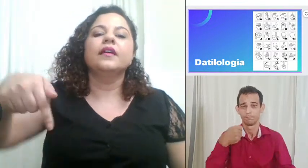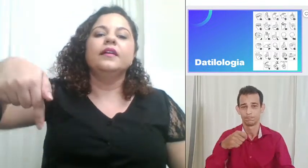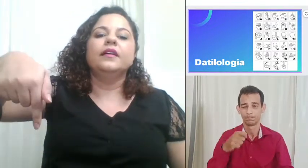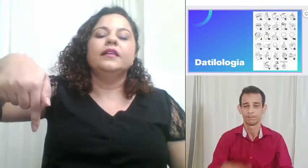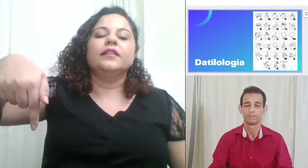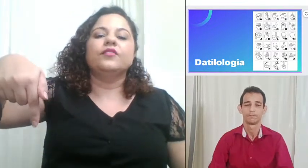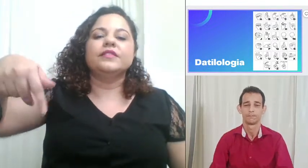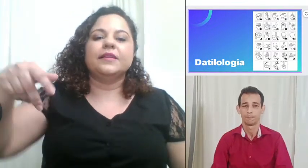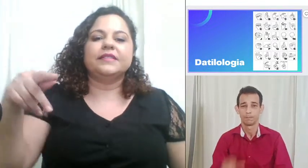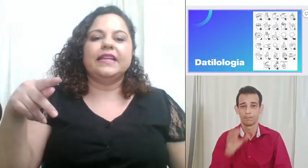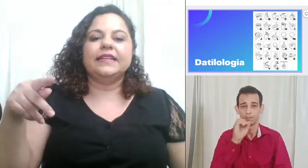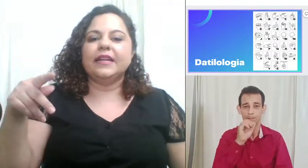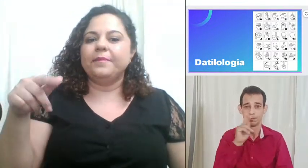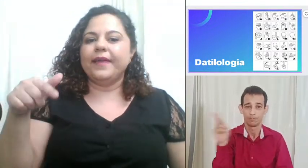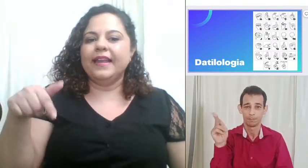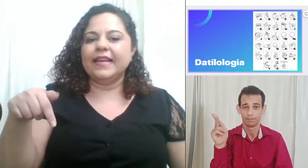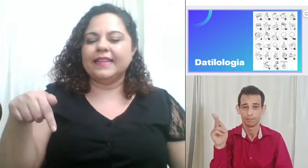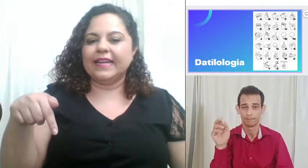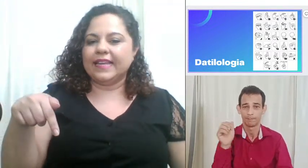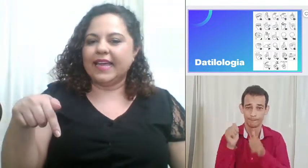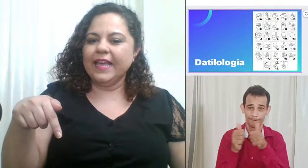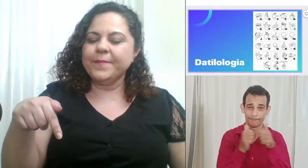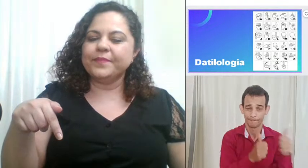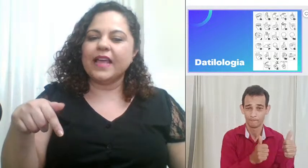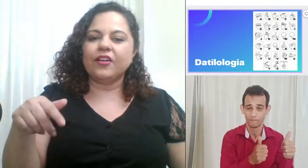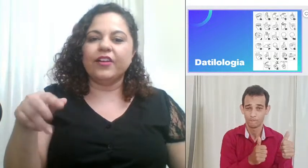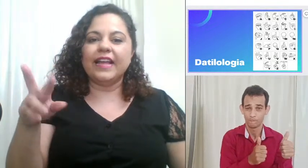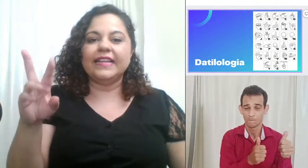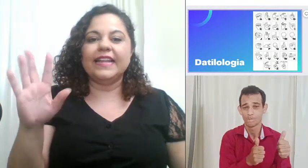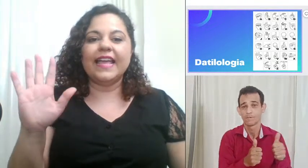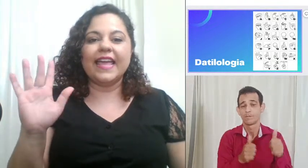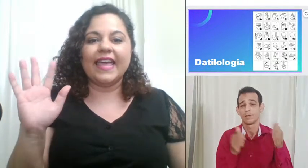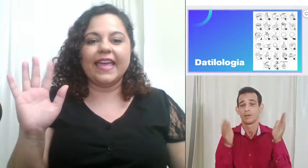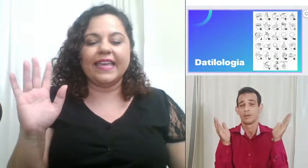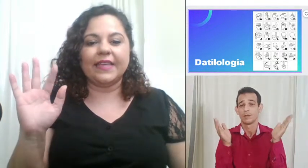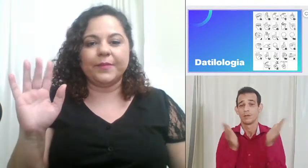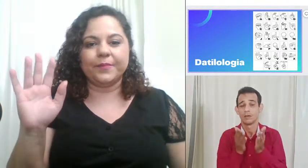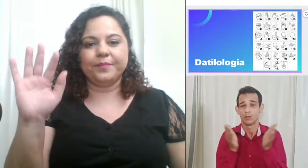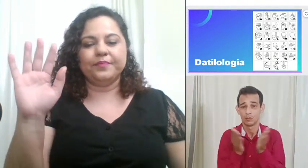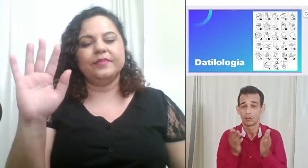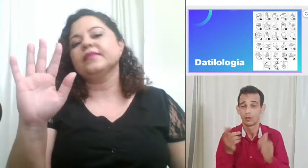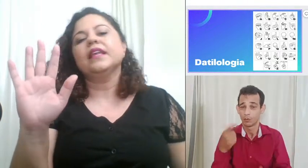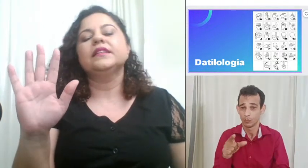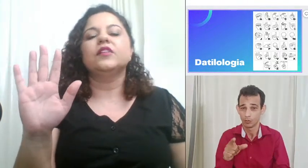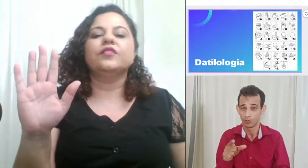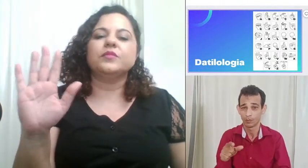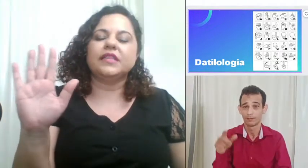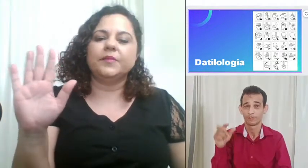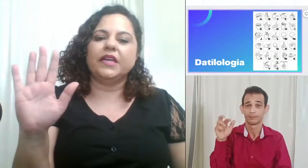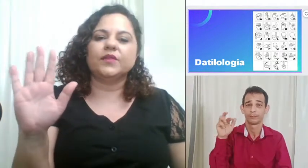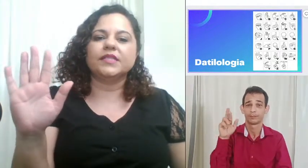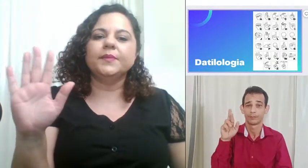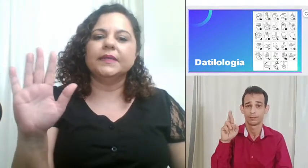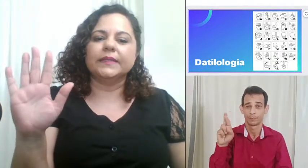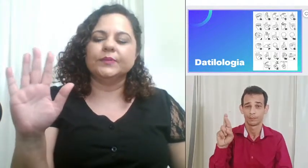então fizemos a letra P letra Q agora é a letra R então vamos abrir a nossa mão